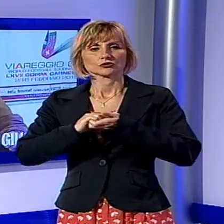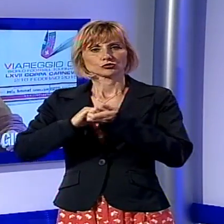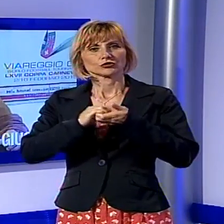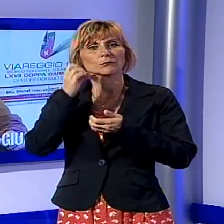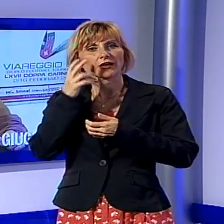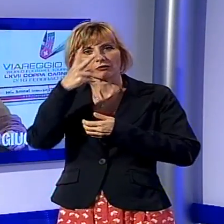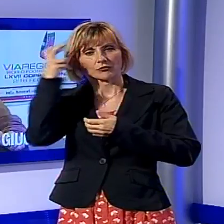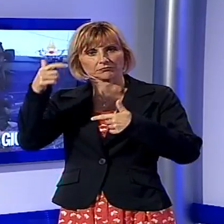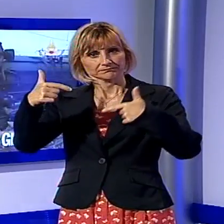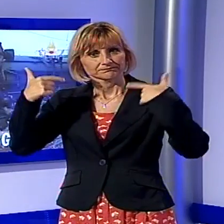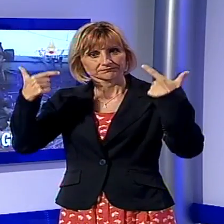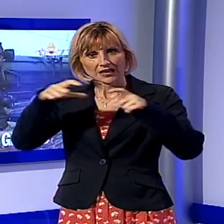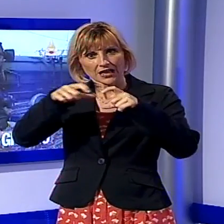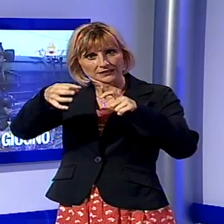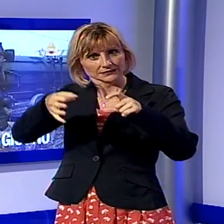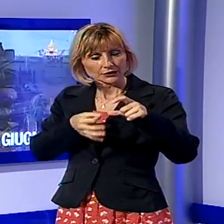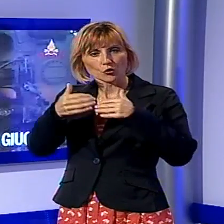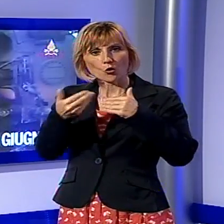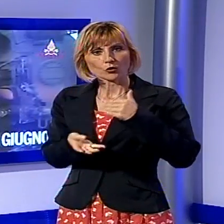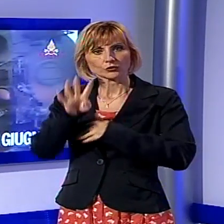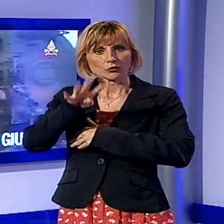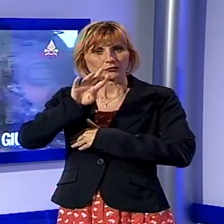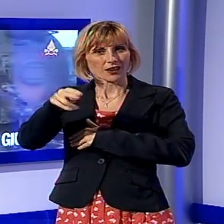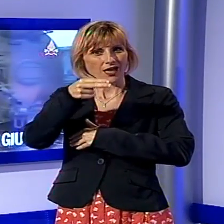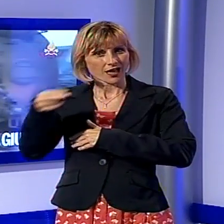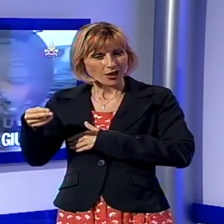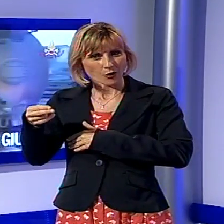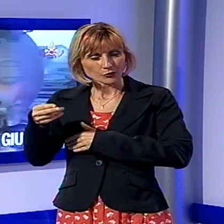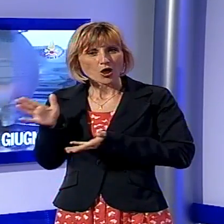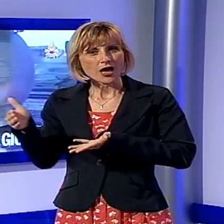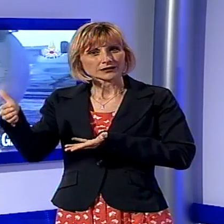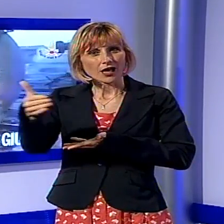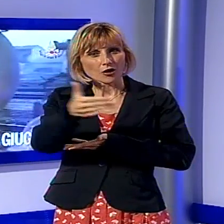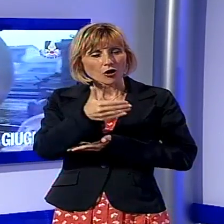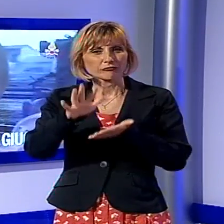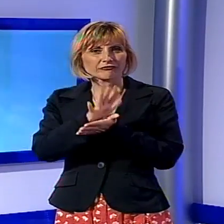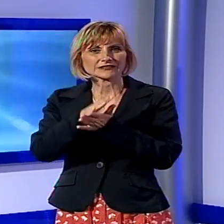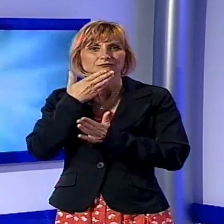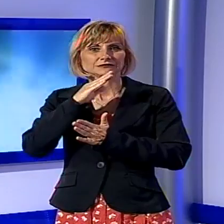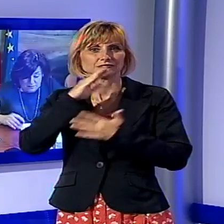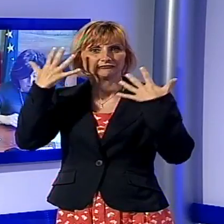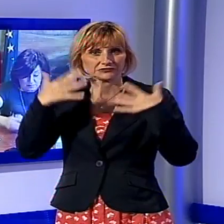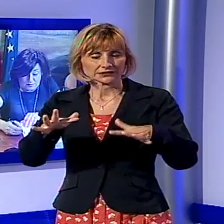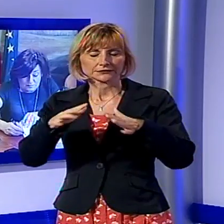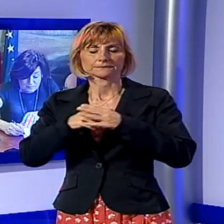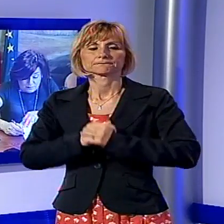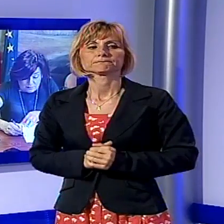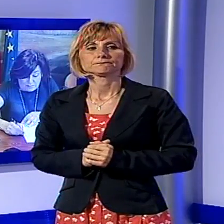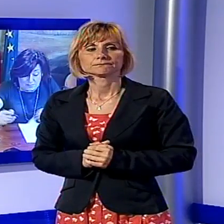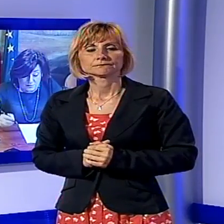assegno di oltre 4.000 euro raccolti nel corso di due eventi al Palabazzacchi. Nuovi sportelli contro l'usura e il